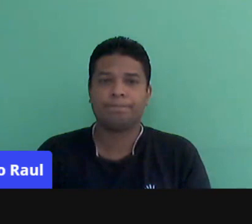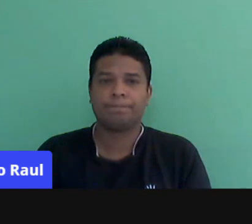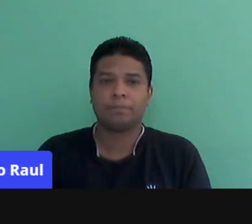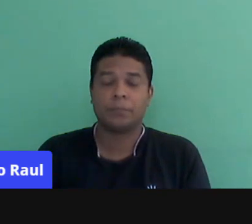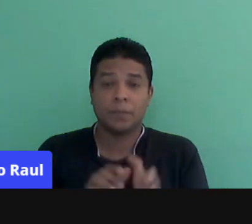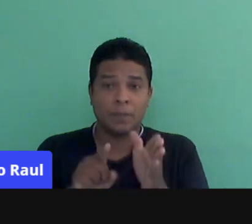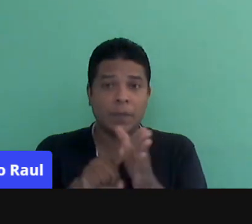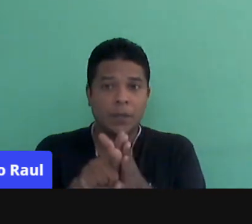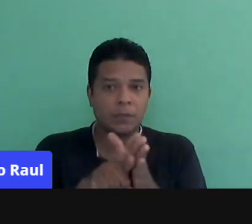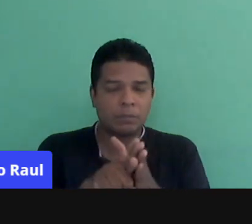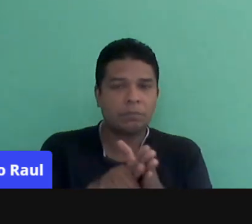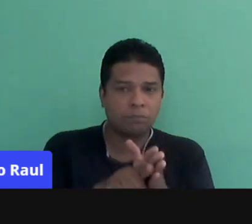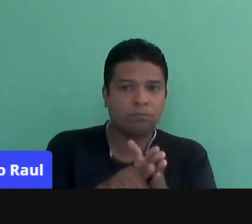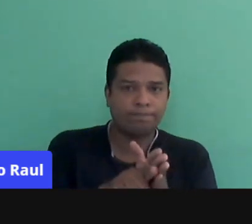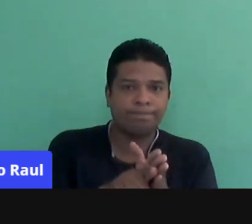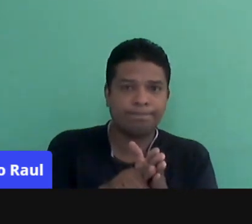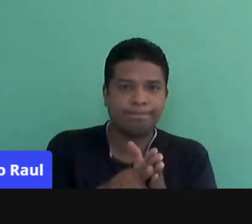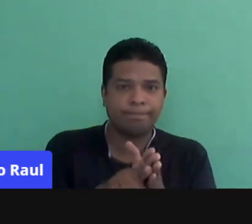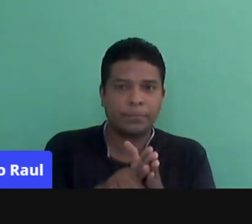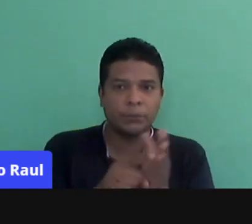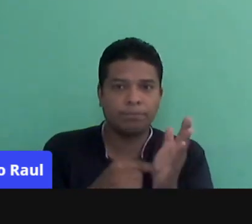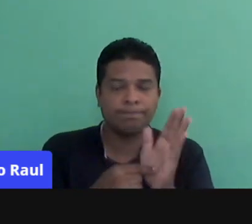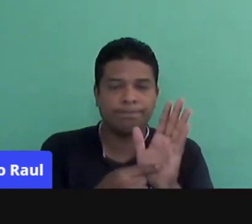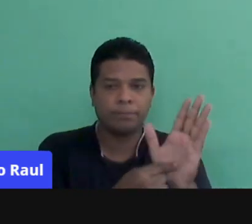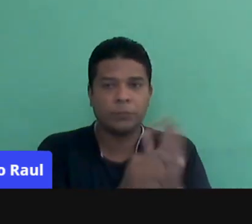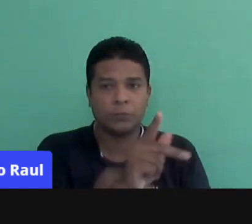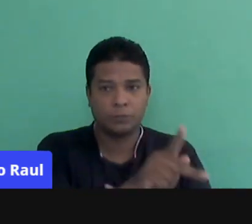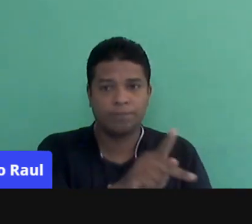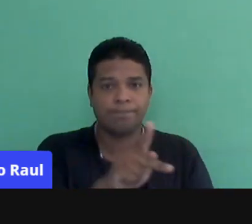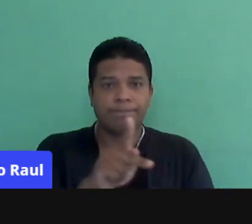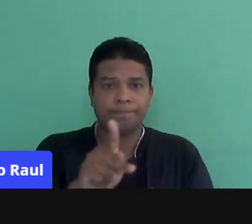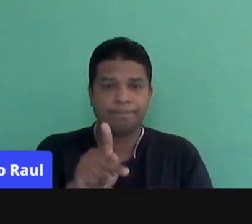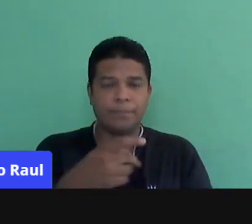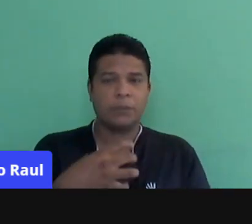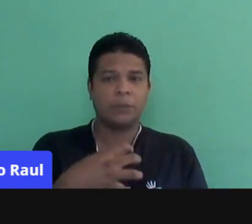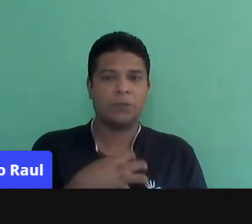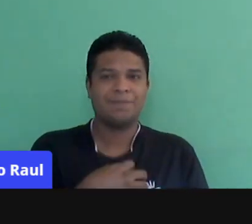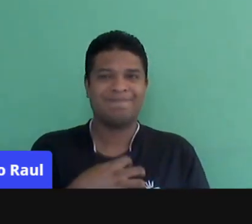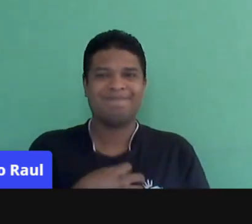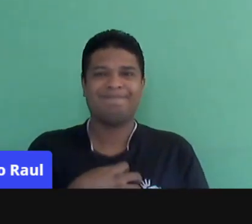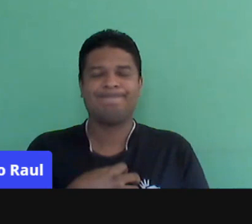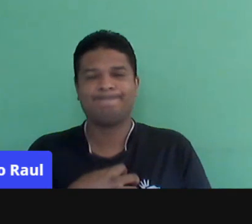pesquisas têm mostrado isso, que os professores estão sentindo